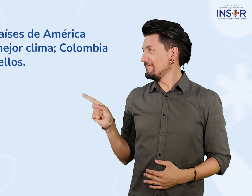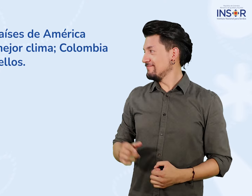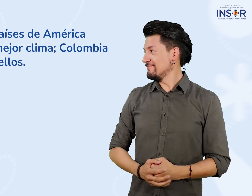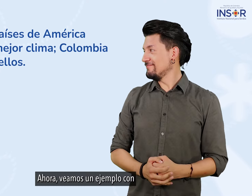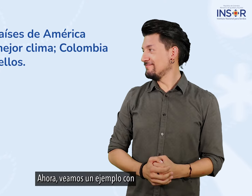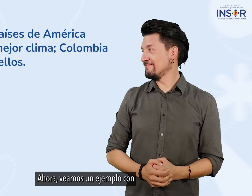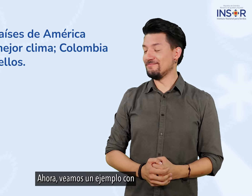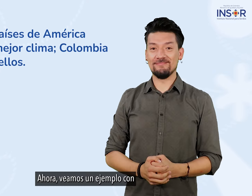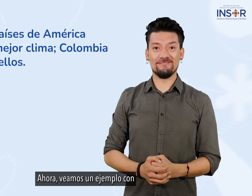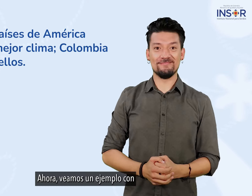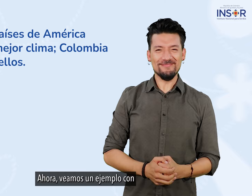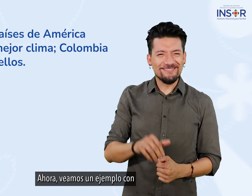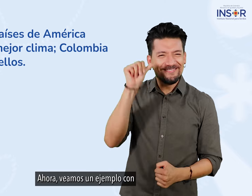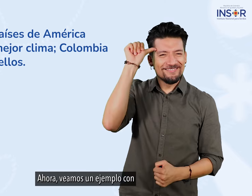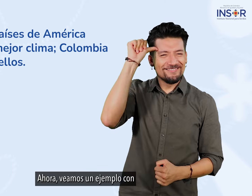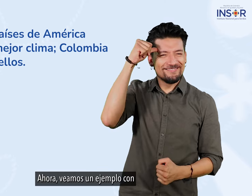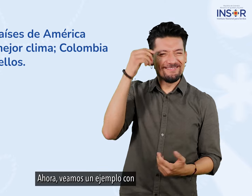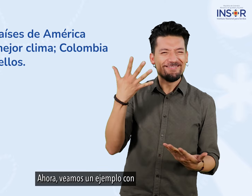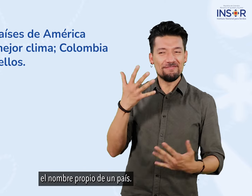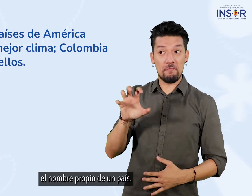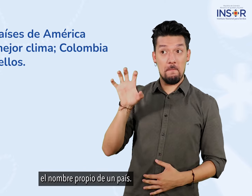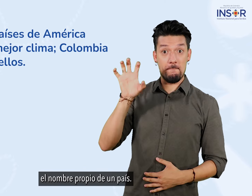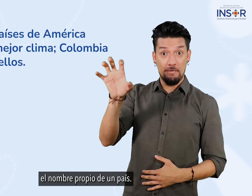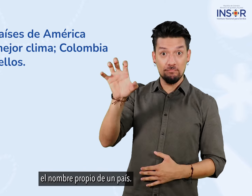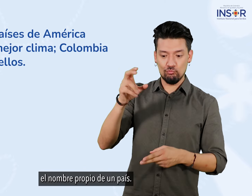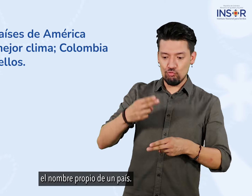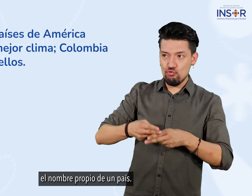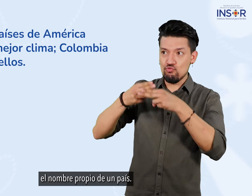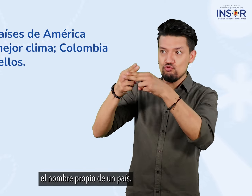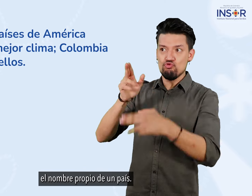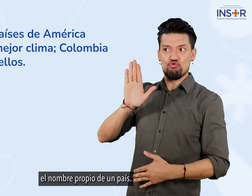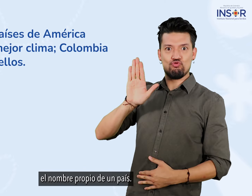ahora veamos un ejemplo con el nombre propio de un país